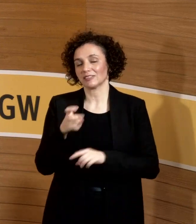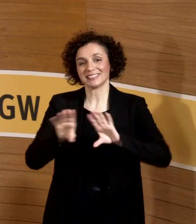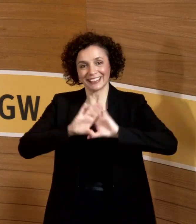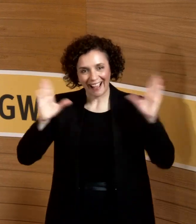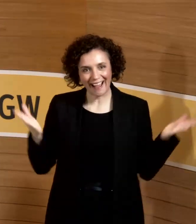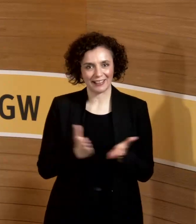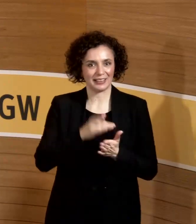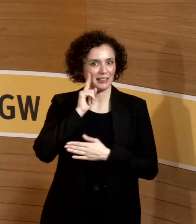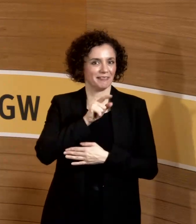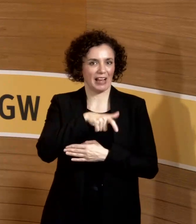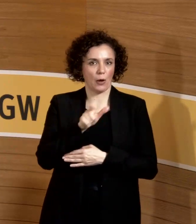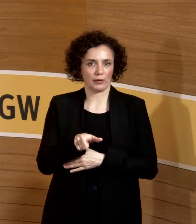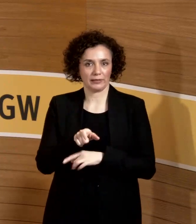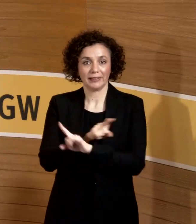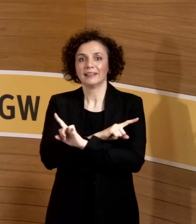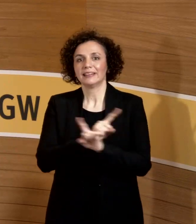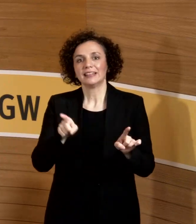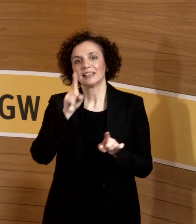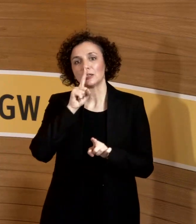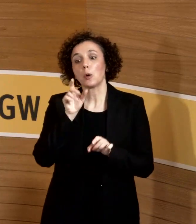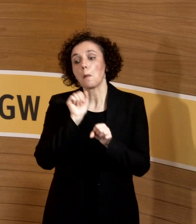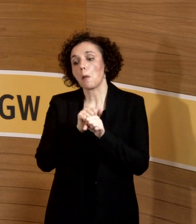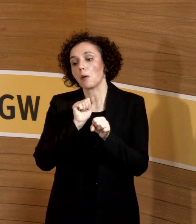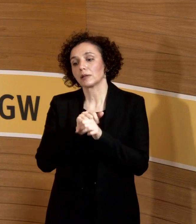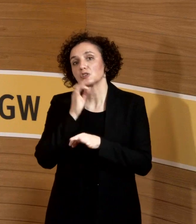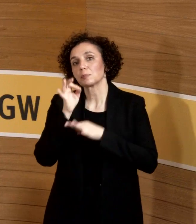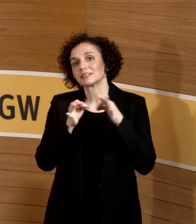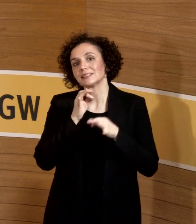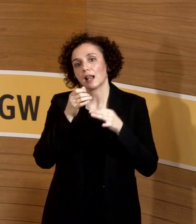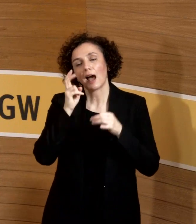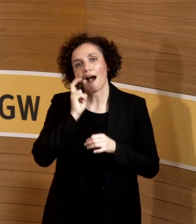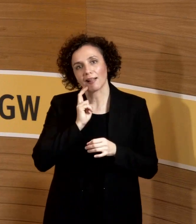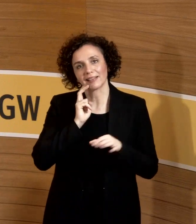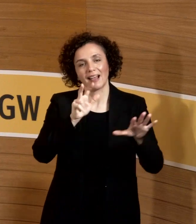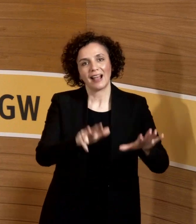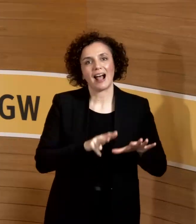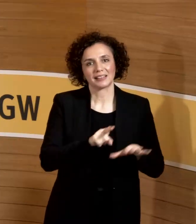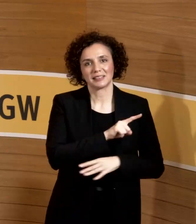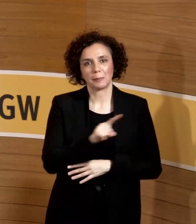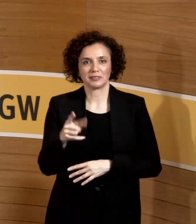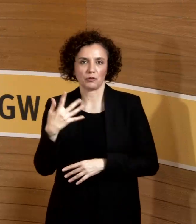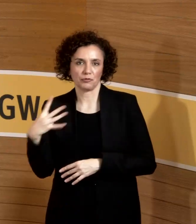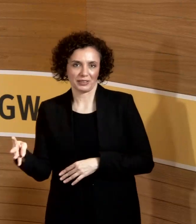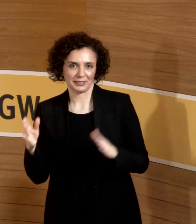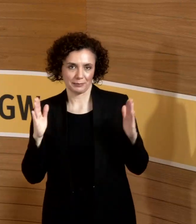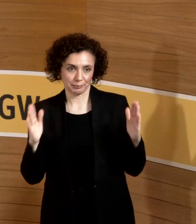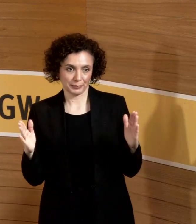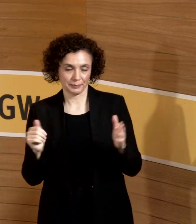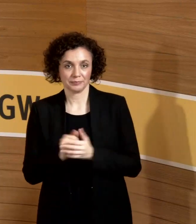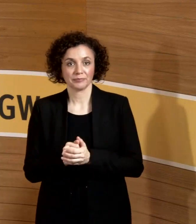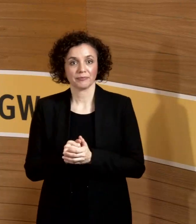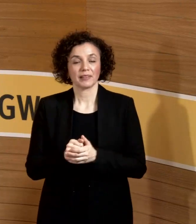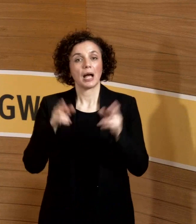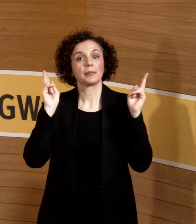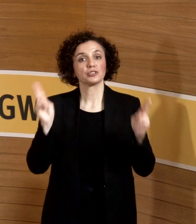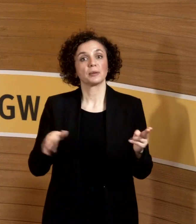worden sind und nicht in dem potenziell gebärfähigen Alter zwischen 18 und 45. Aber immerhin, es gibt Dosisüberschreitungen. Insofern kann